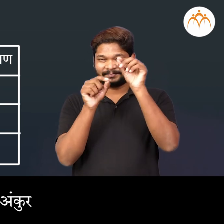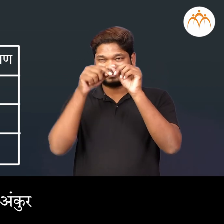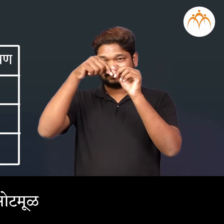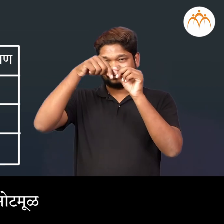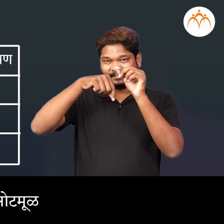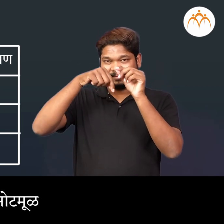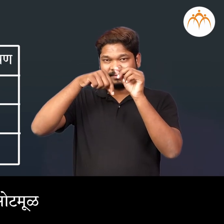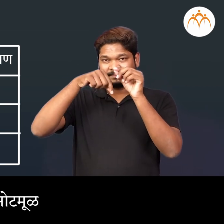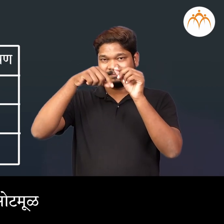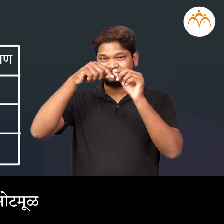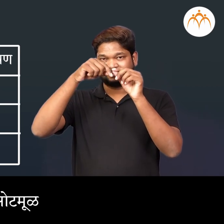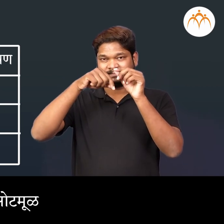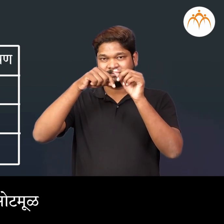सोटमूल अंकुर